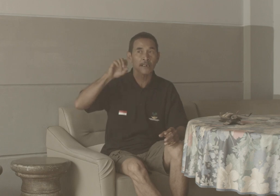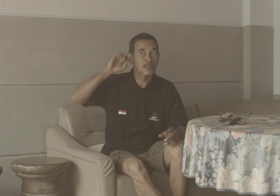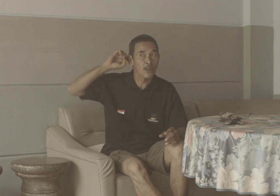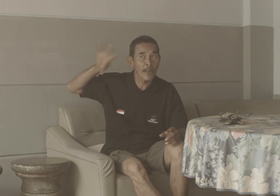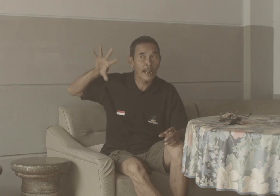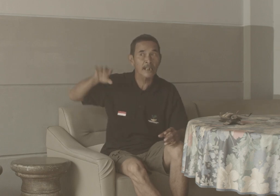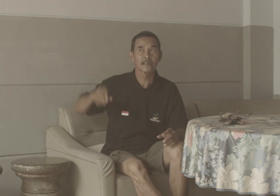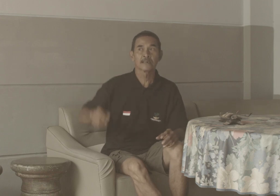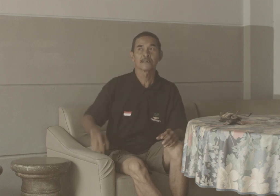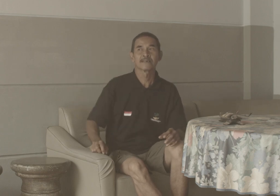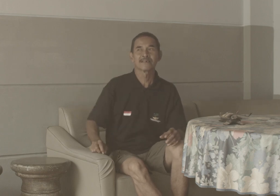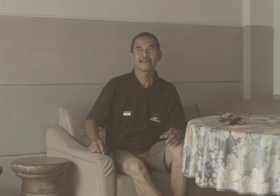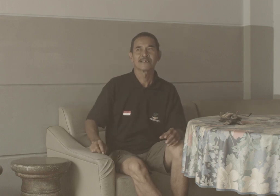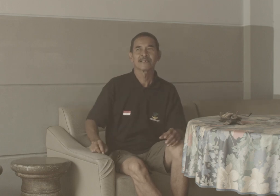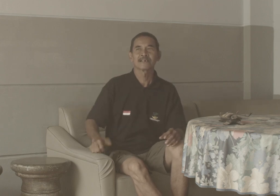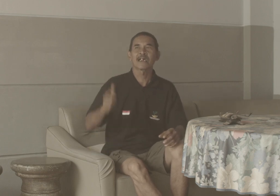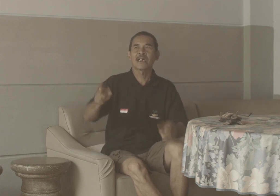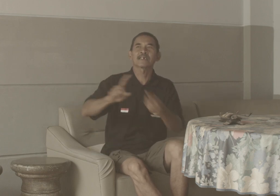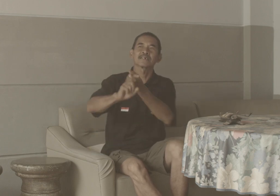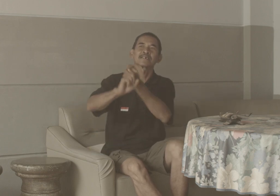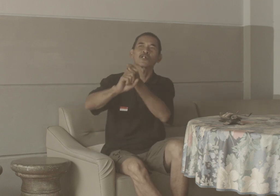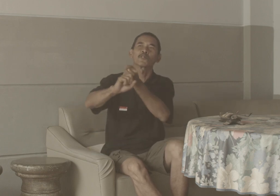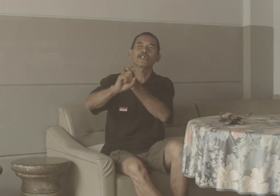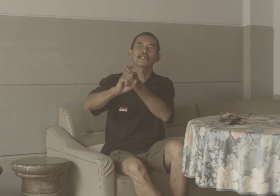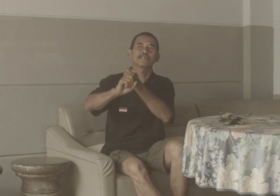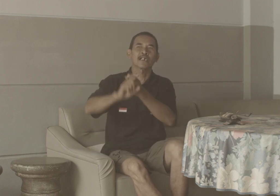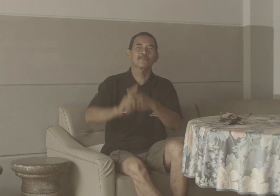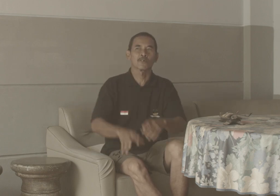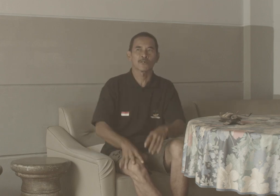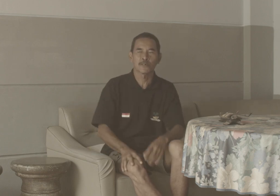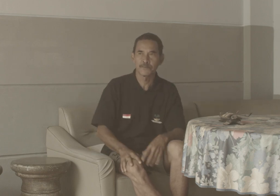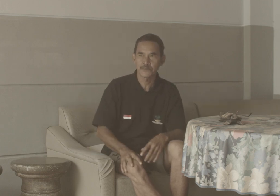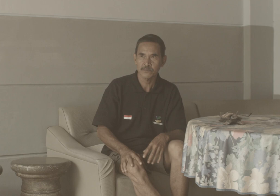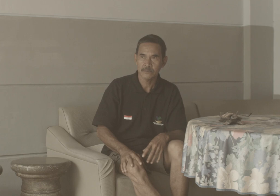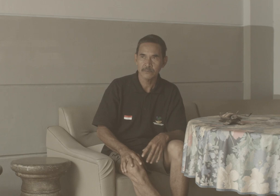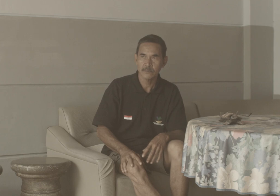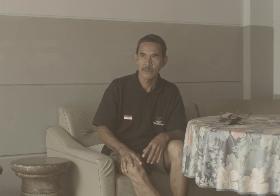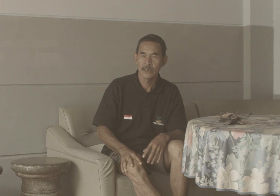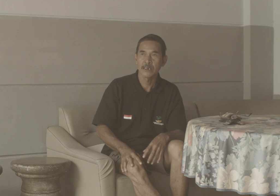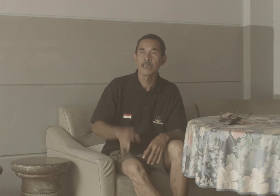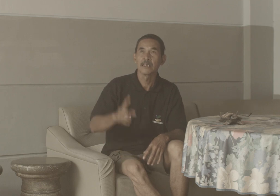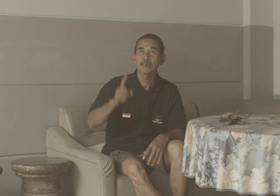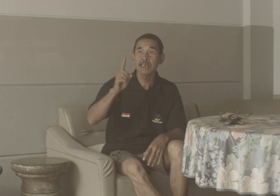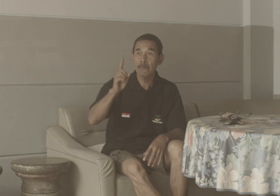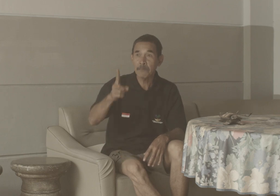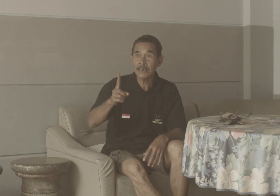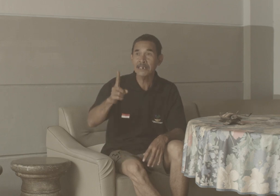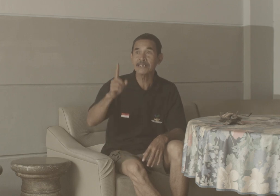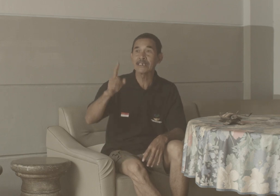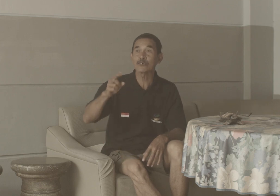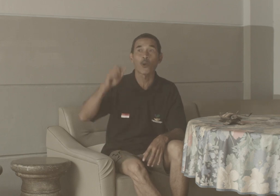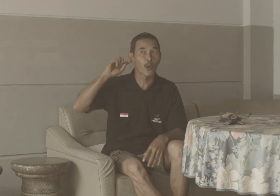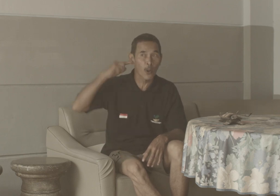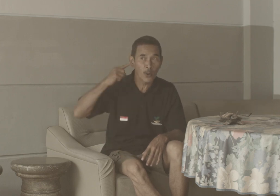normal Sangat Komunikasi sangat bagus Nah, kenapa terjadi kolok